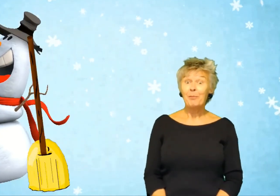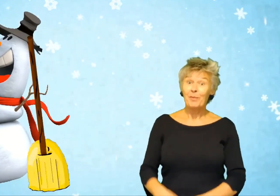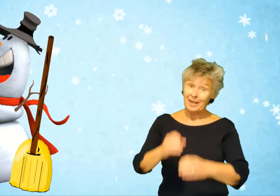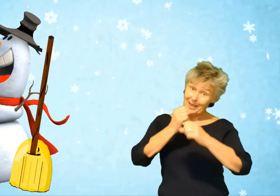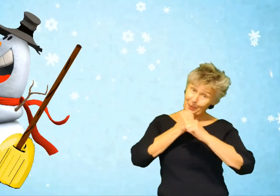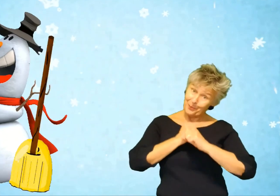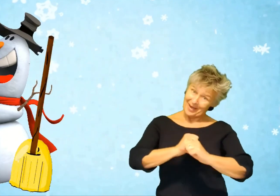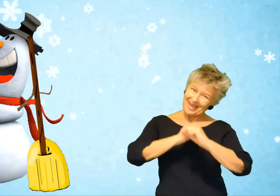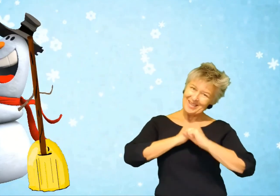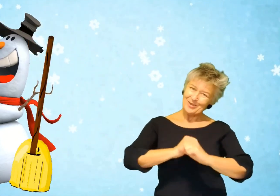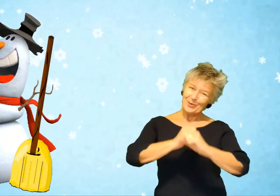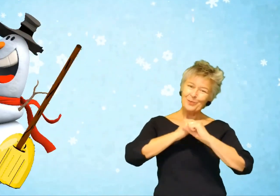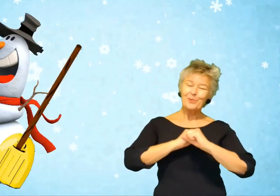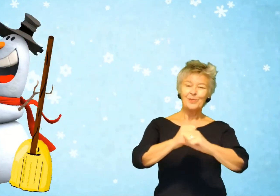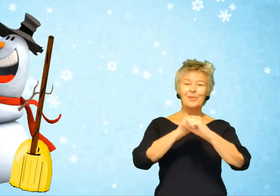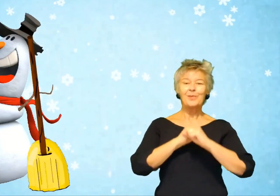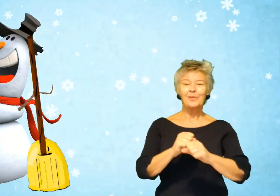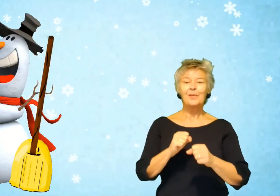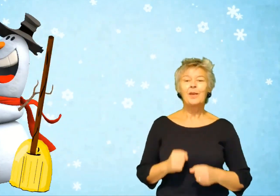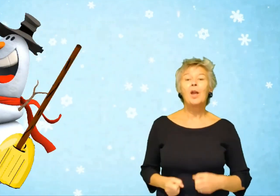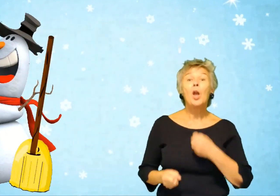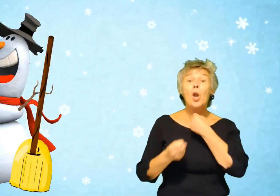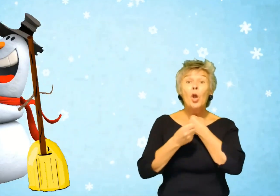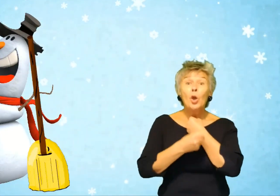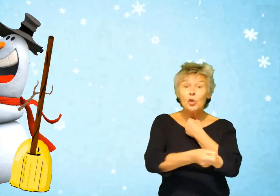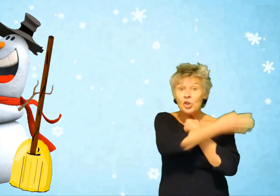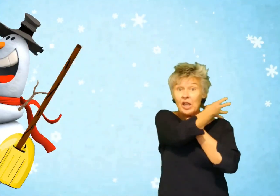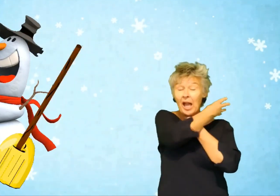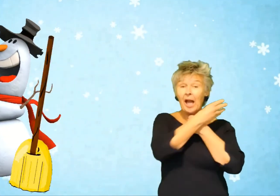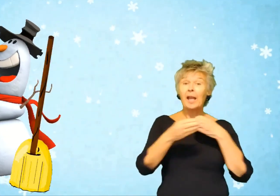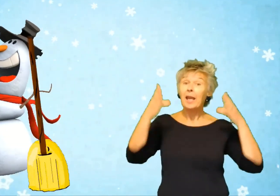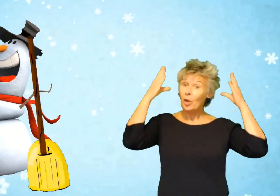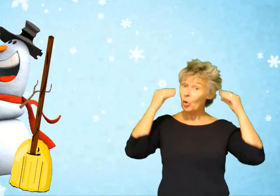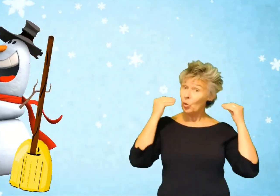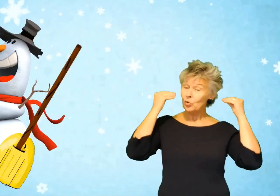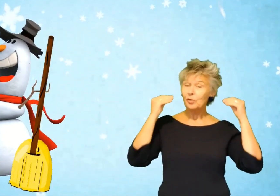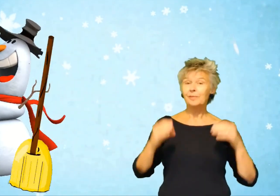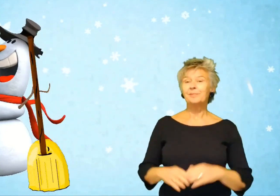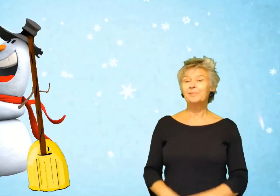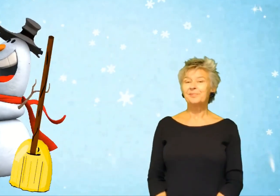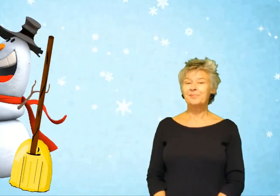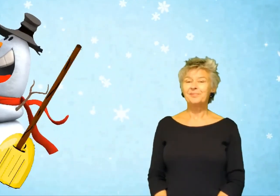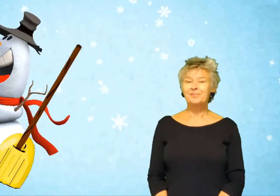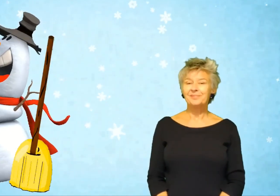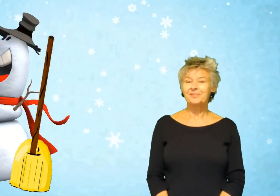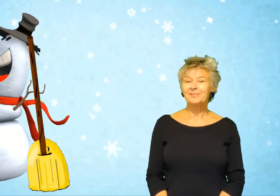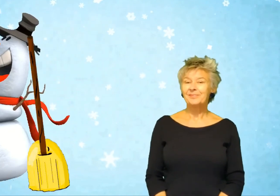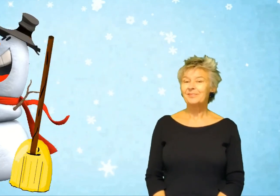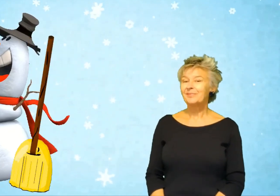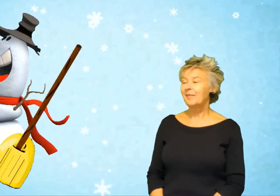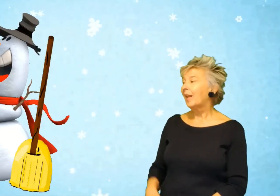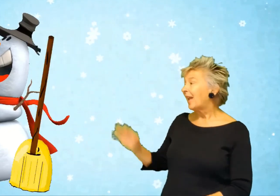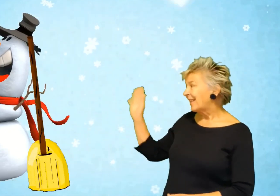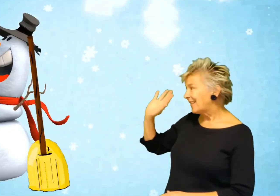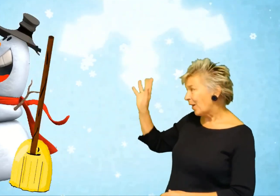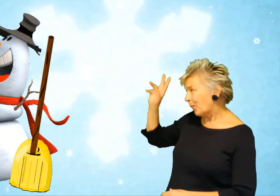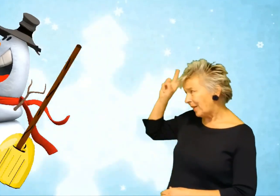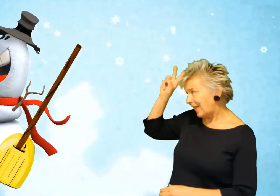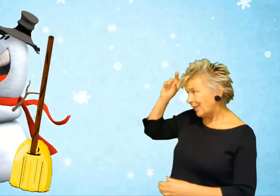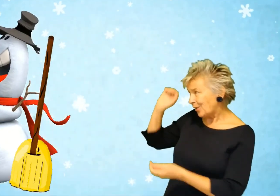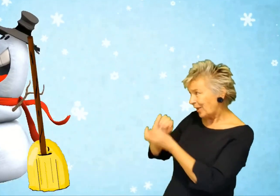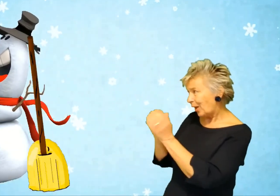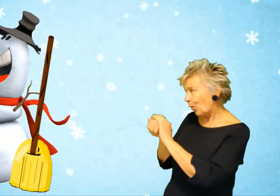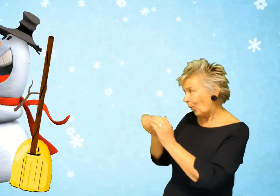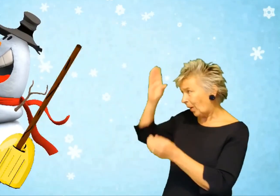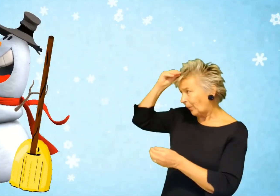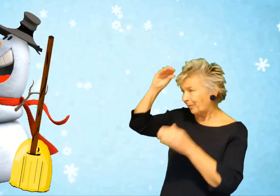Ik heb hier een bezem. Een sjaal en een hoed. Hey, dag,